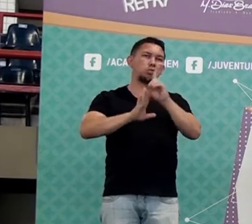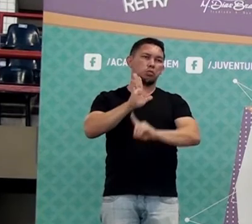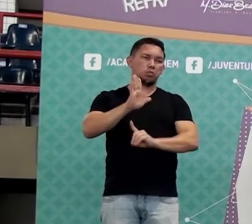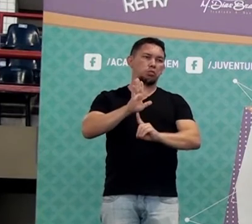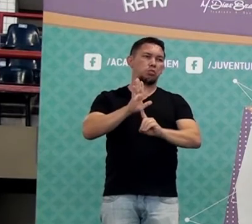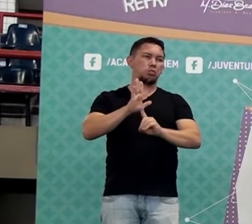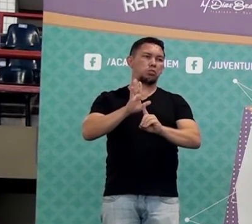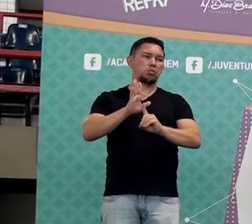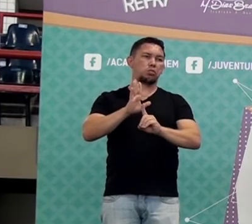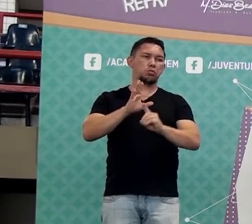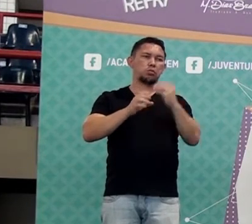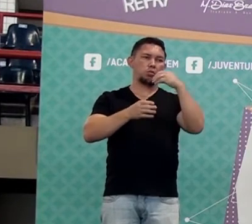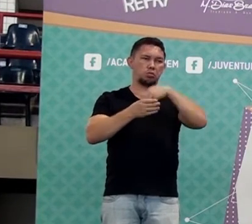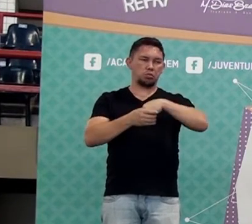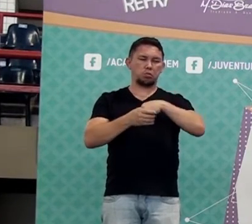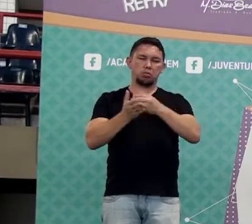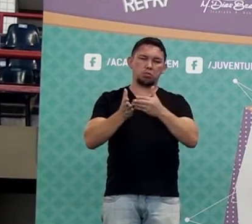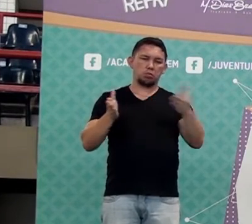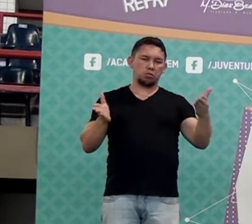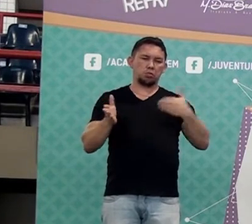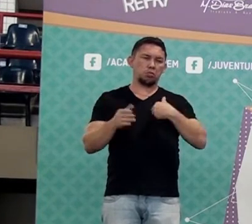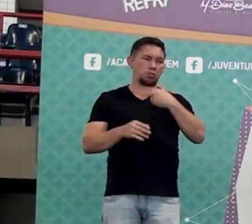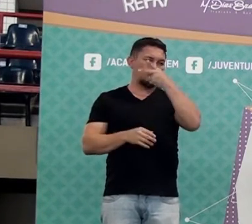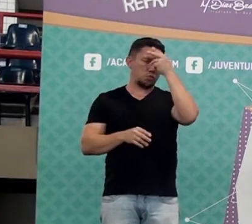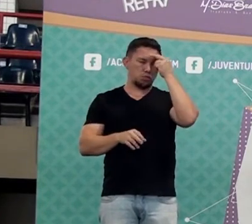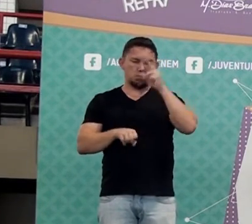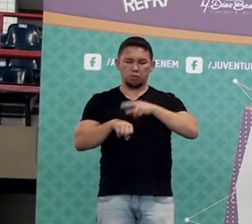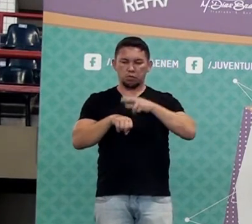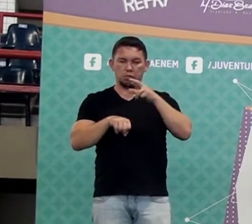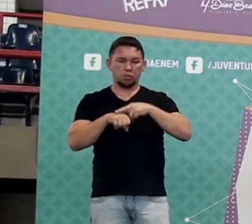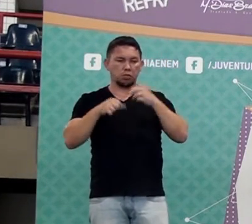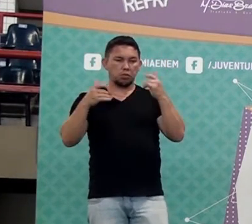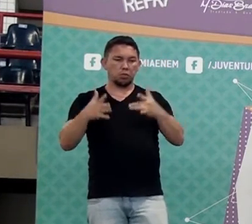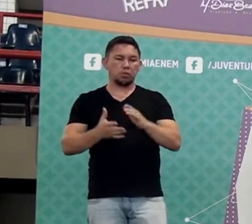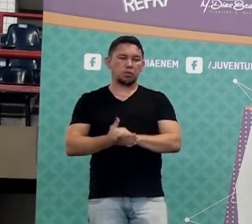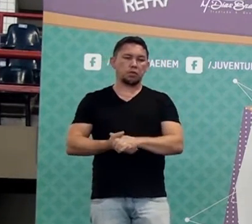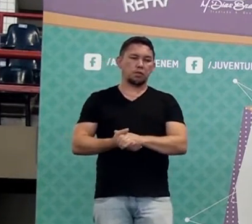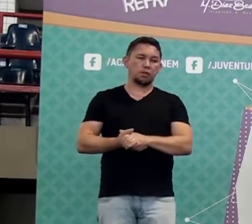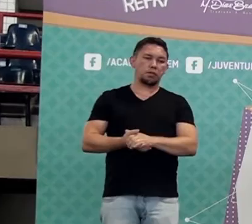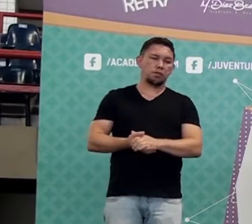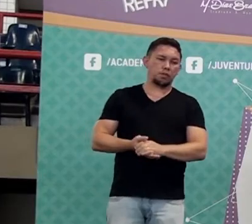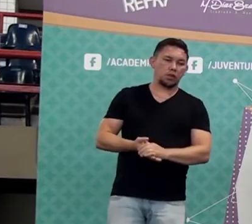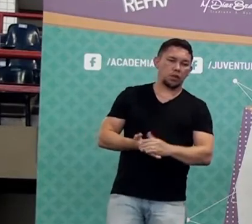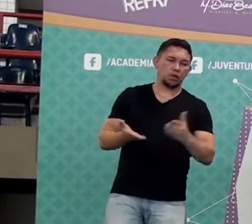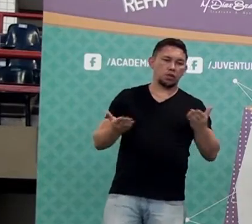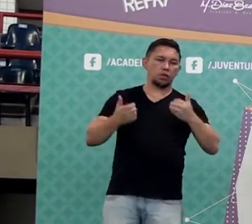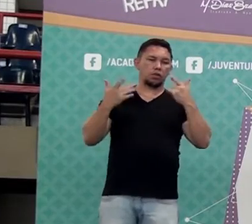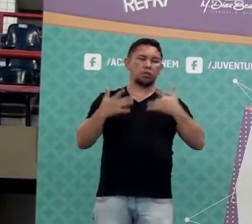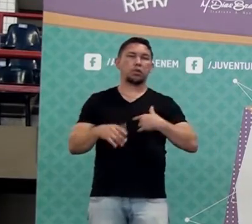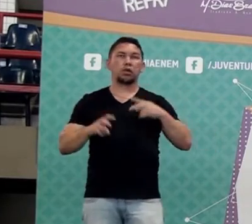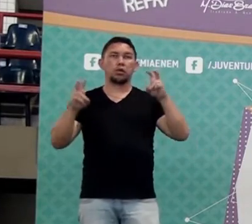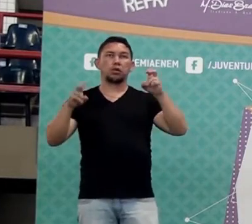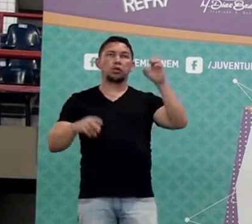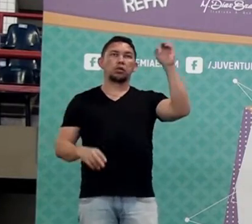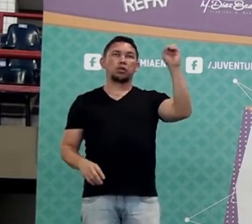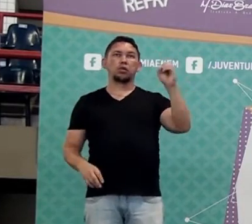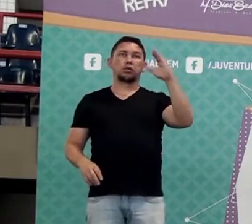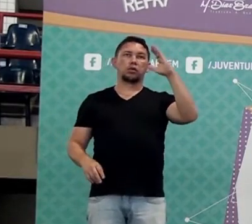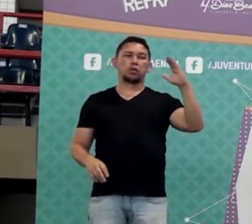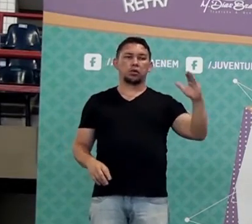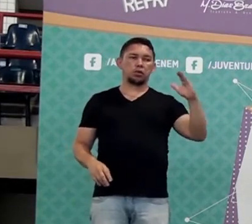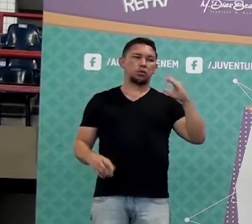aí, dentro dessa gestão, tá legal, pessoal? Mas vamos lá, vai falar hoje um pouquinho sobre porcentagem, o assunto é